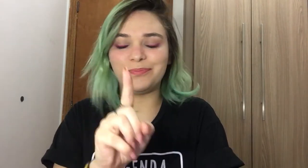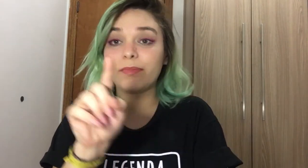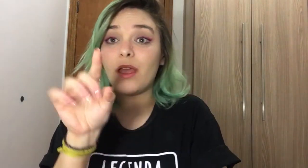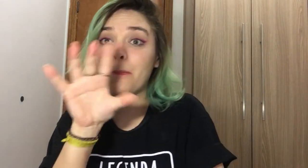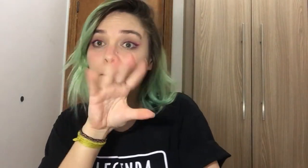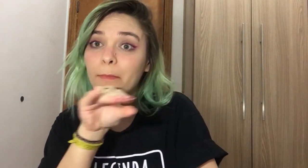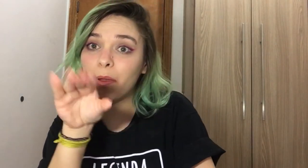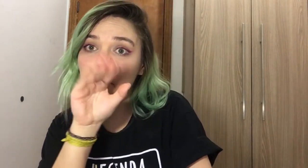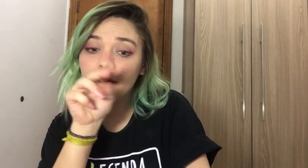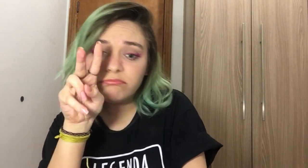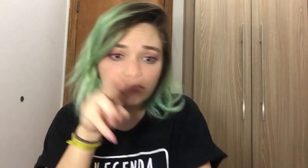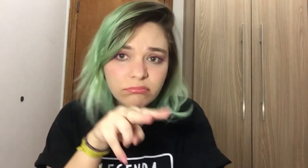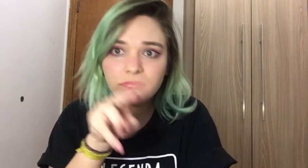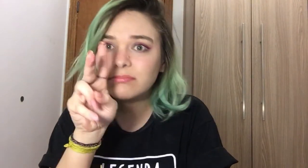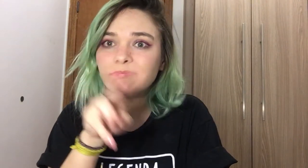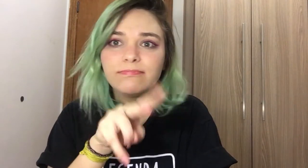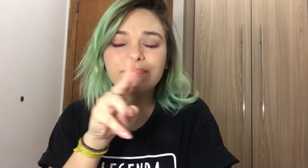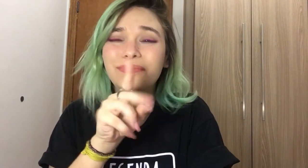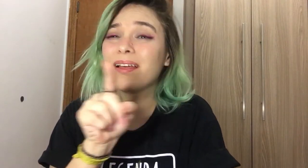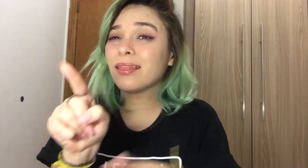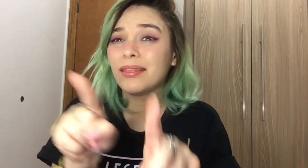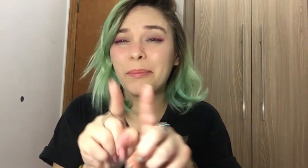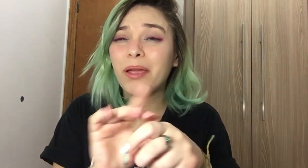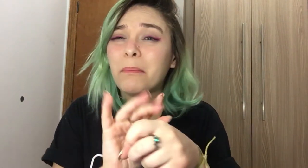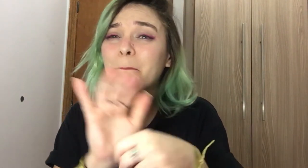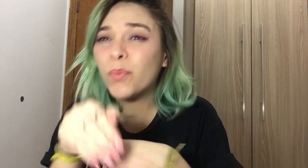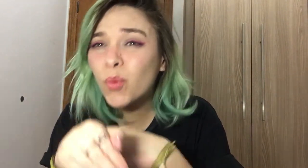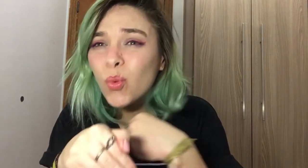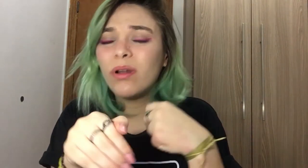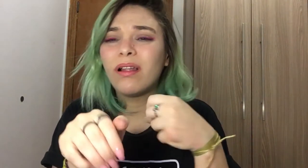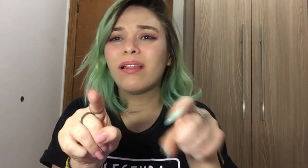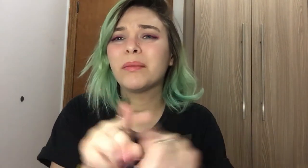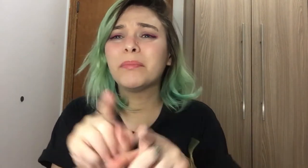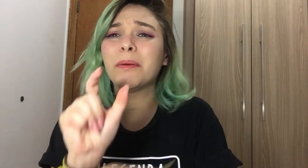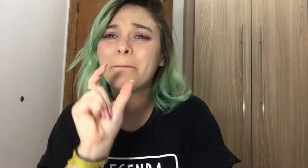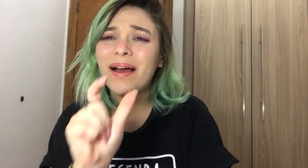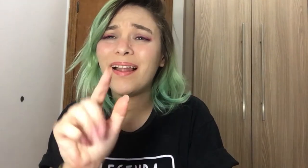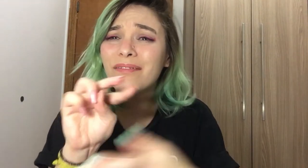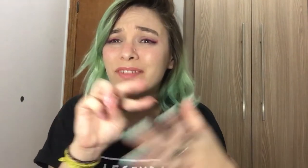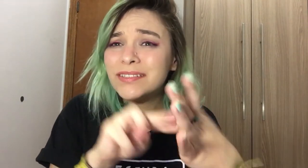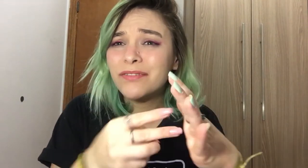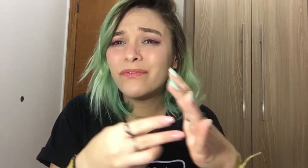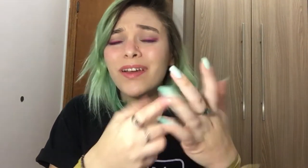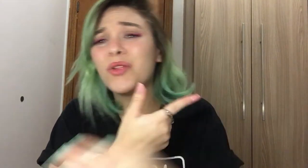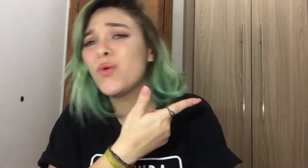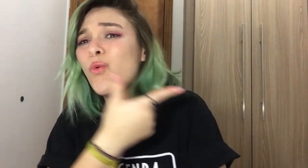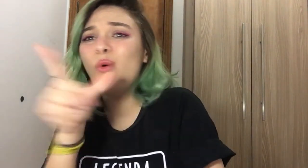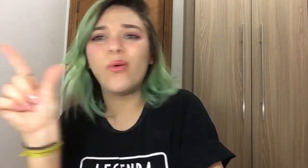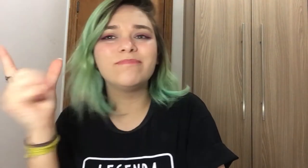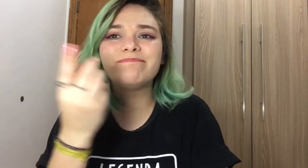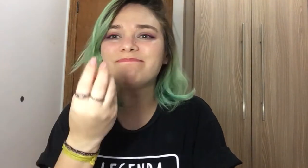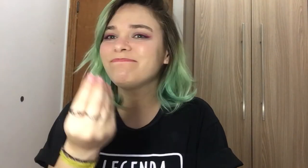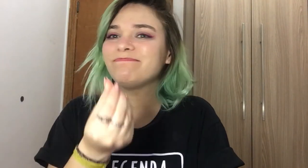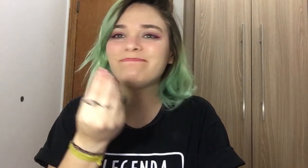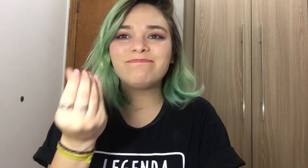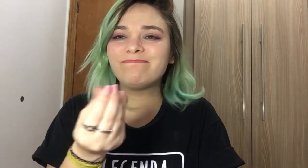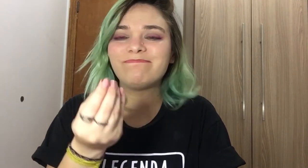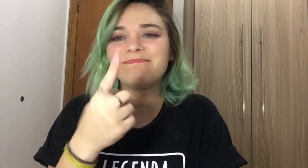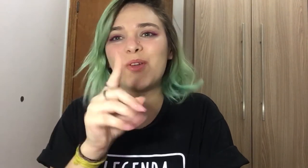falas. Também tem muitos cortes e palavras fora do contexto. Não é correto, porque não